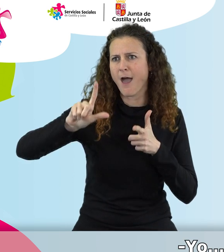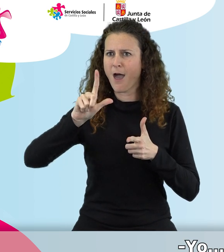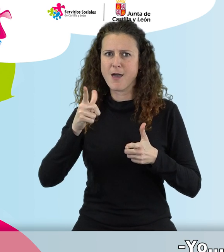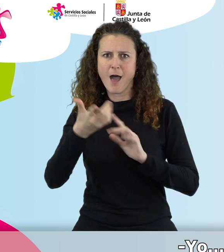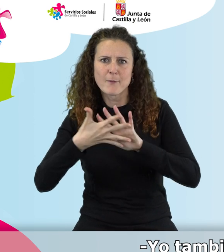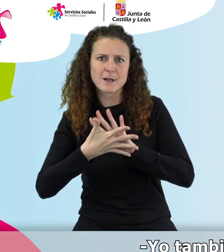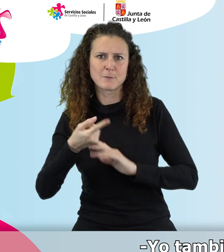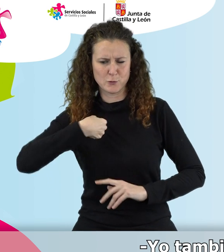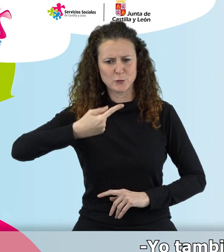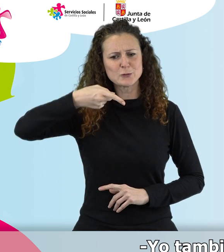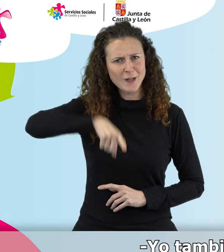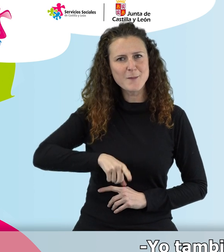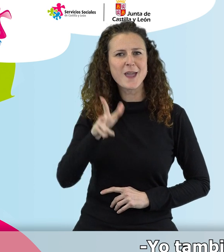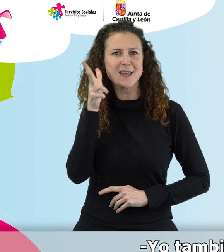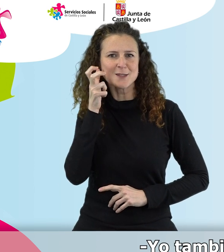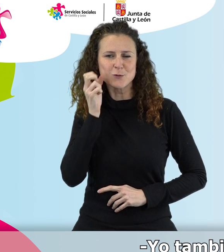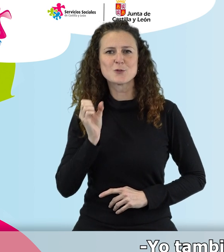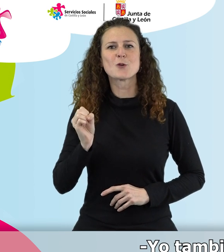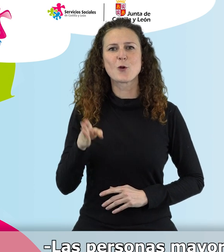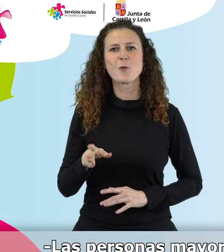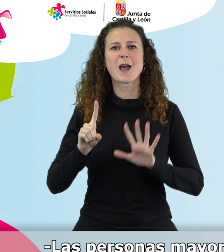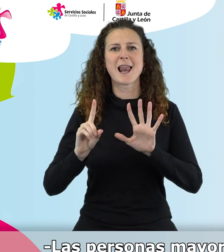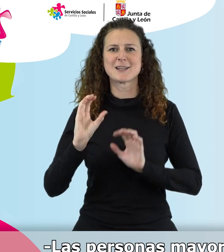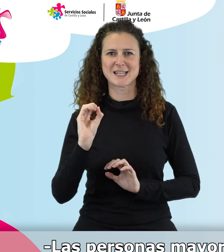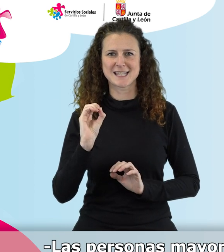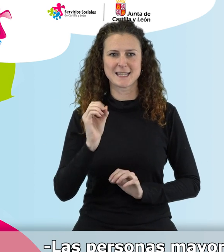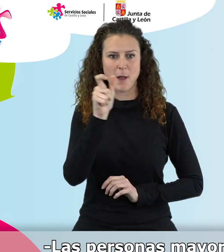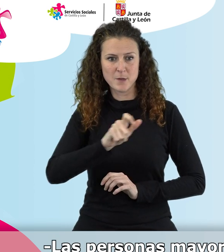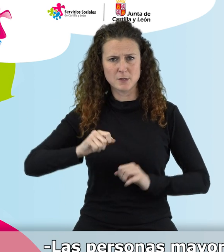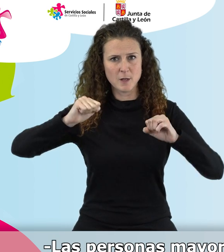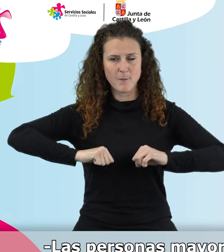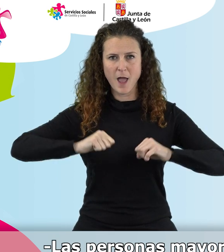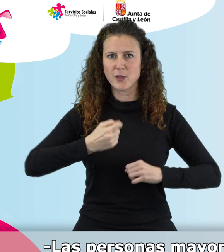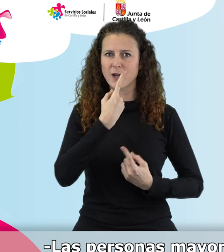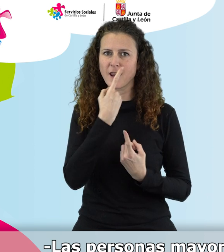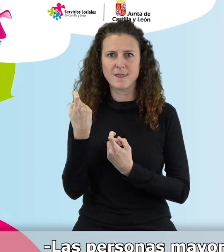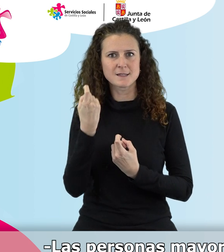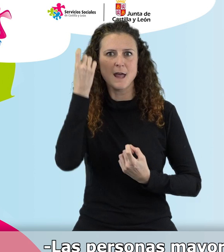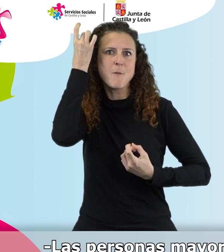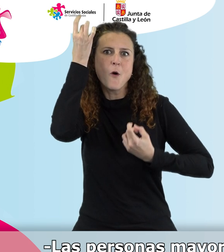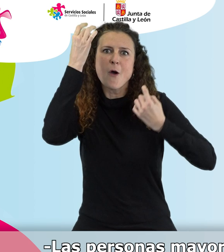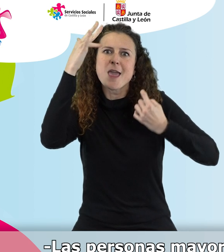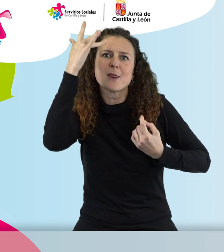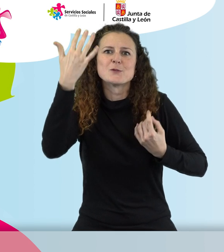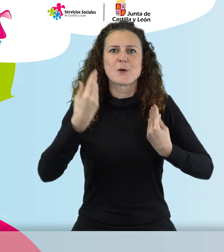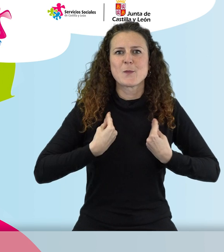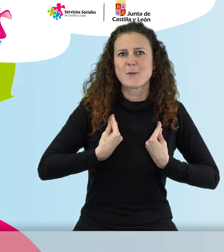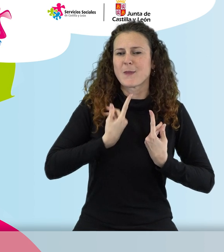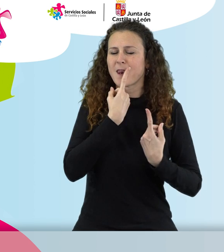Yo, yo. Yo también. Escucho el Club de los 60. Las personas mayores necesitamos seguir teniendo ilusión de vivir.